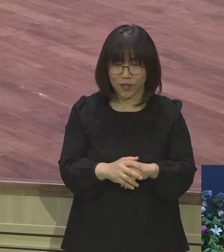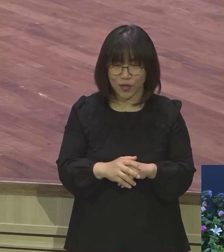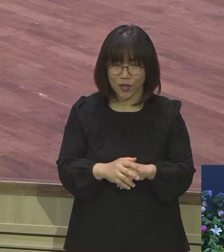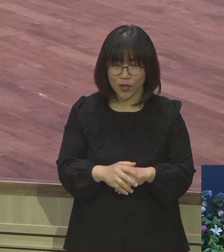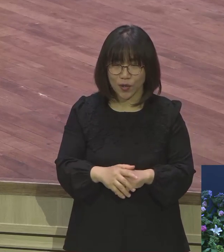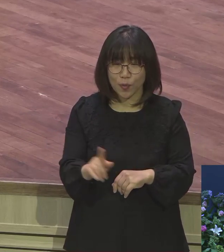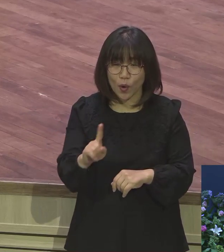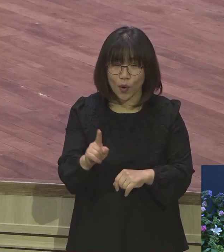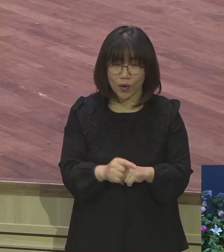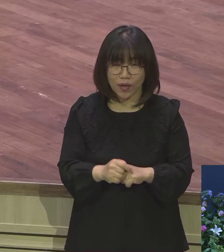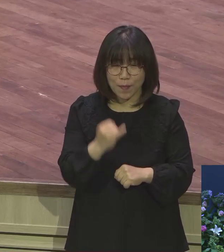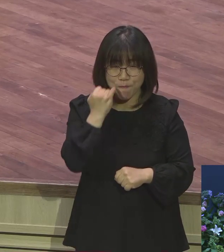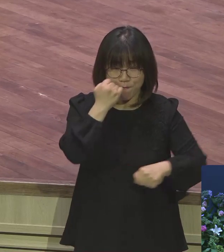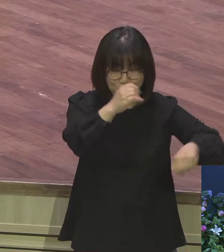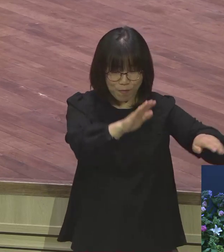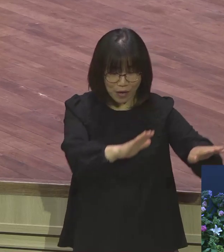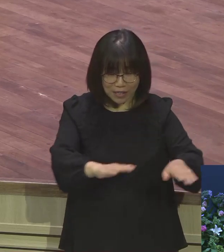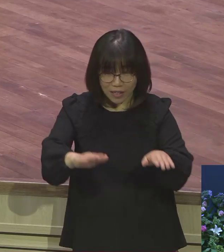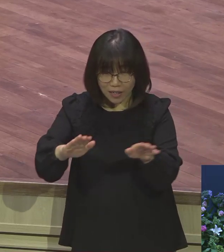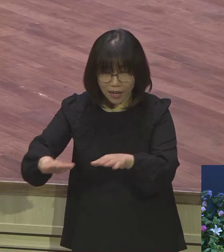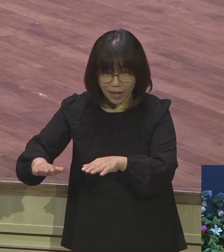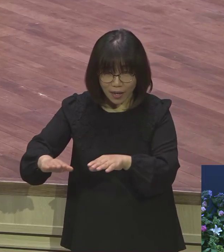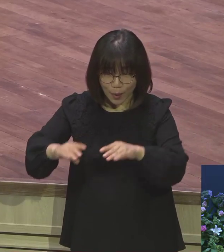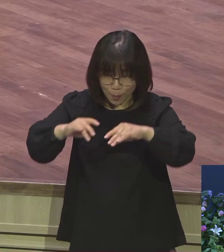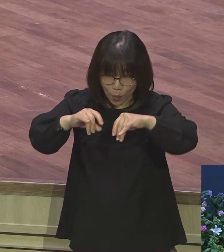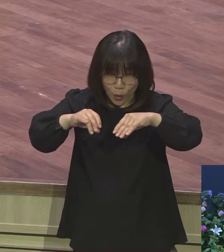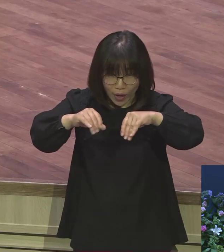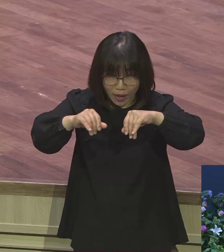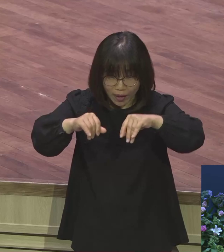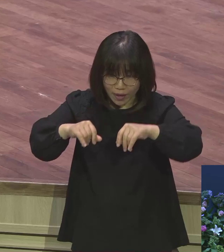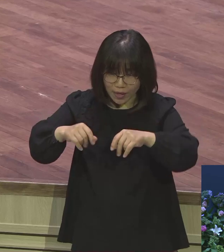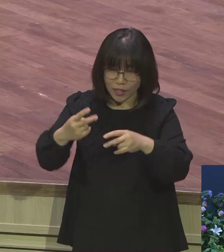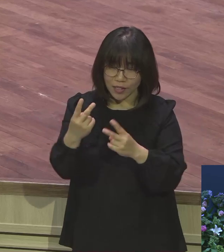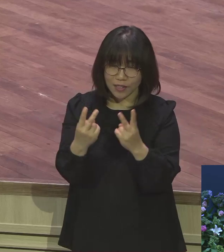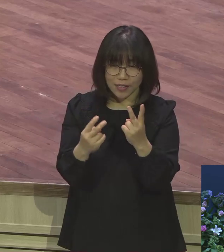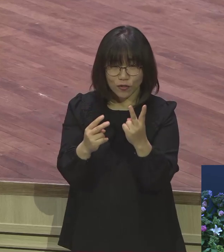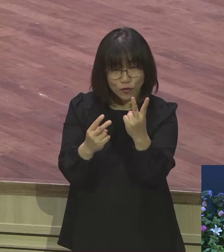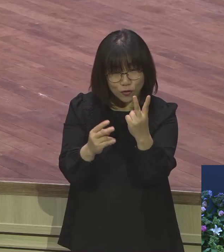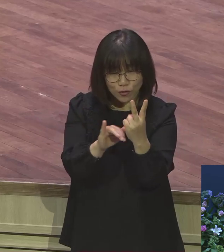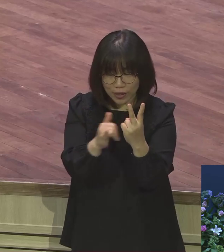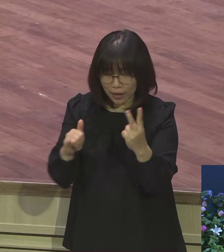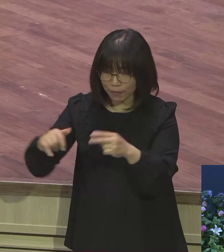모래 위에 막 모래 위에 두 사람 발자국이 그려져 있어요 두 사람의 발자국이 그려져 있는데